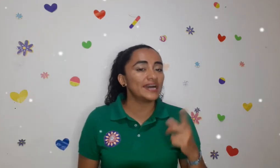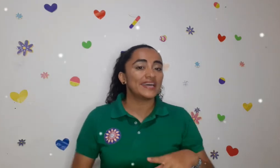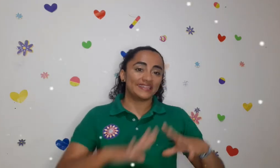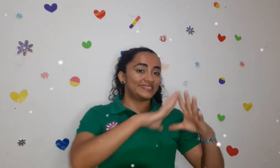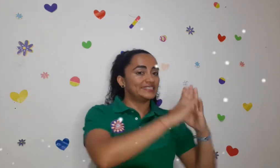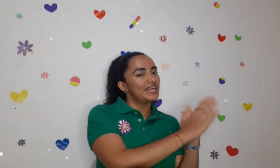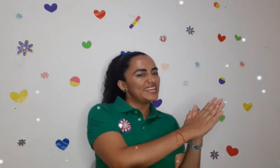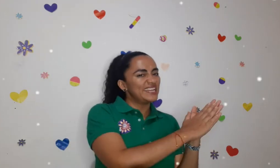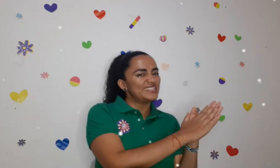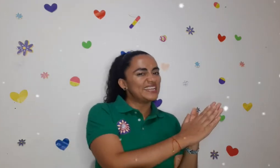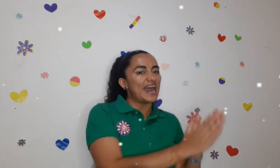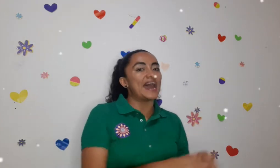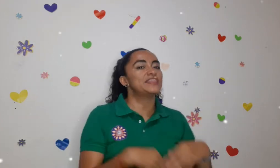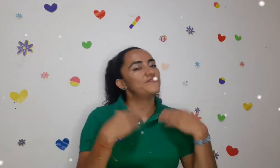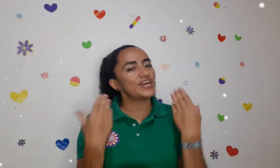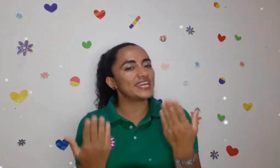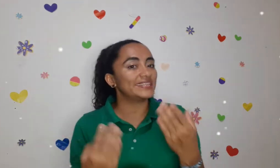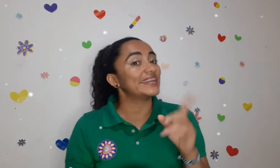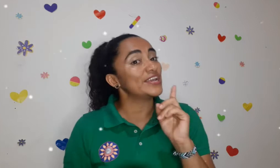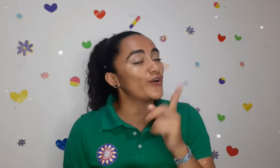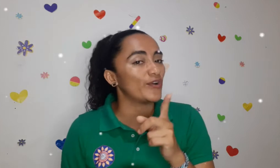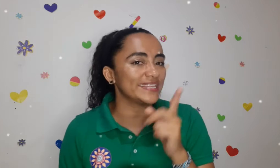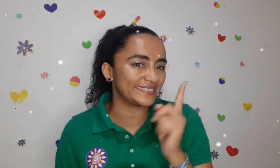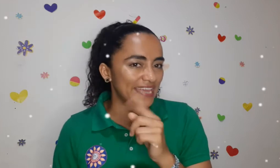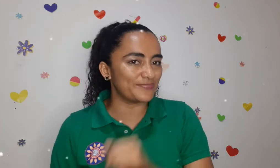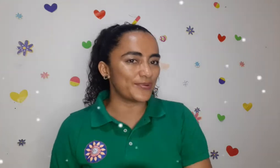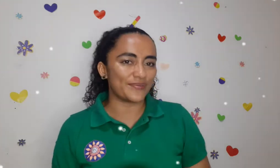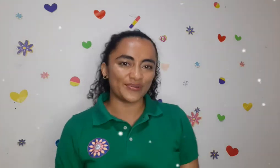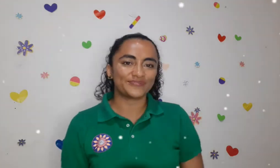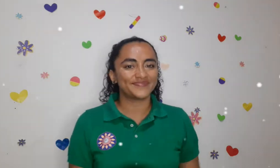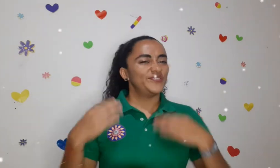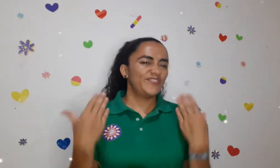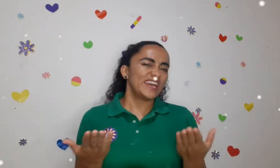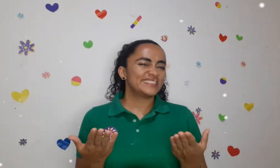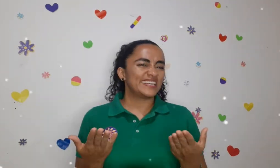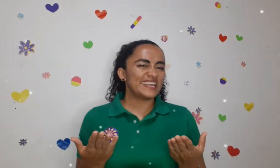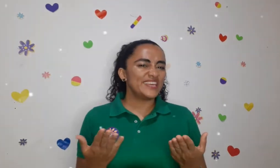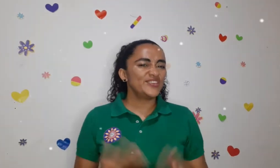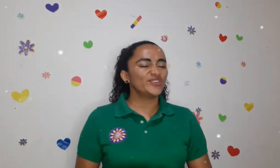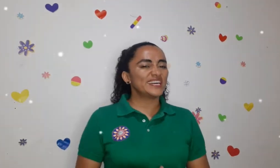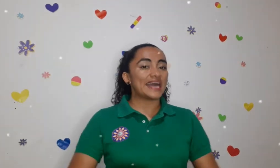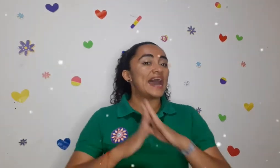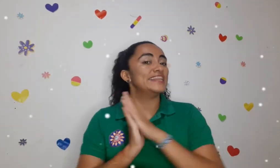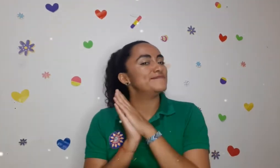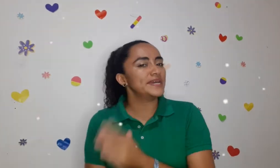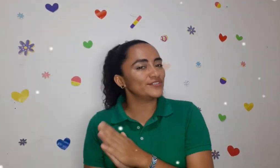desde la iglesia a diferentes rincones del pueblo, fiestas religiosas, alimentos